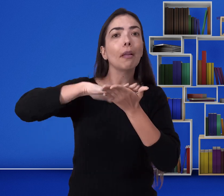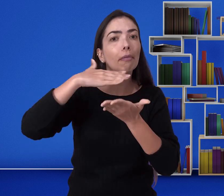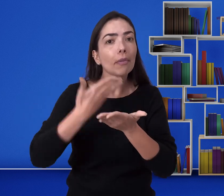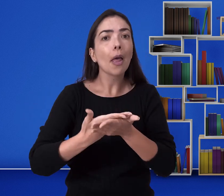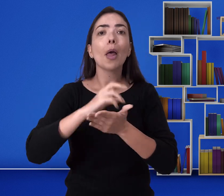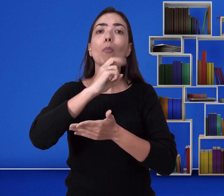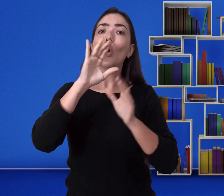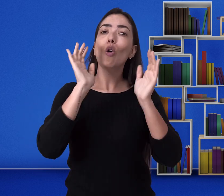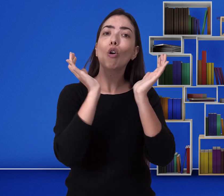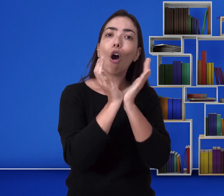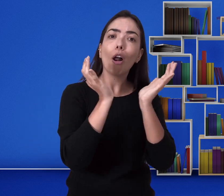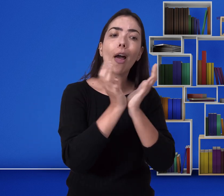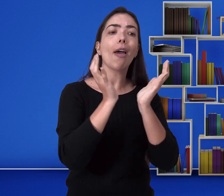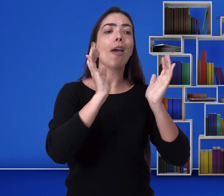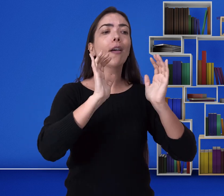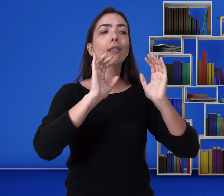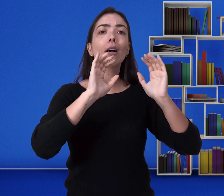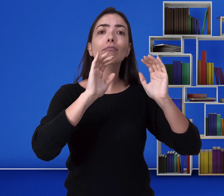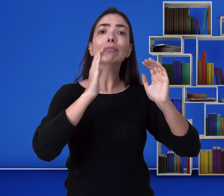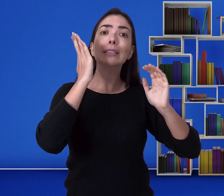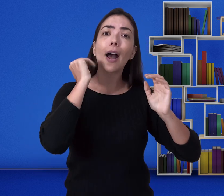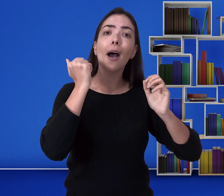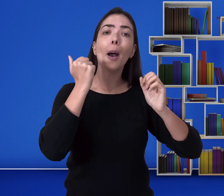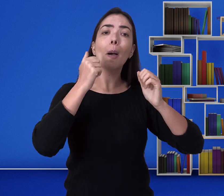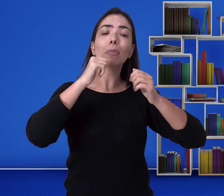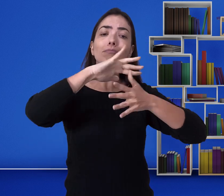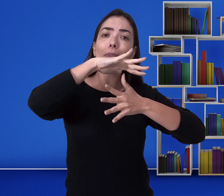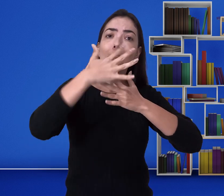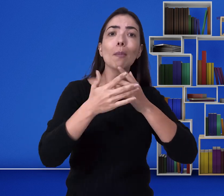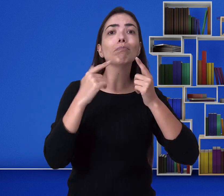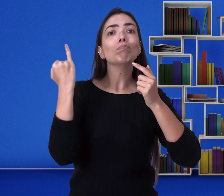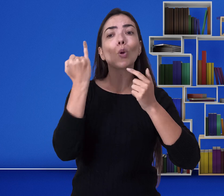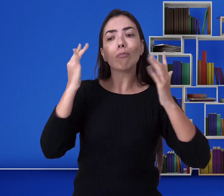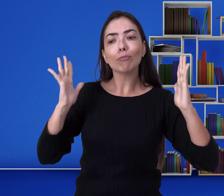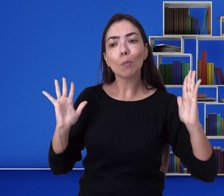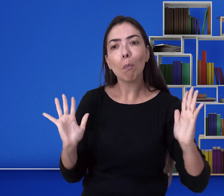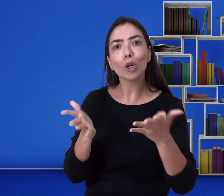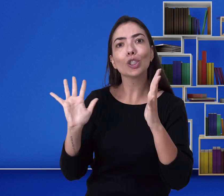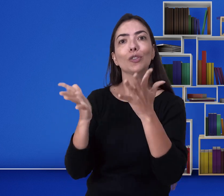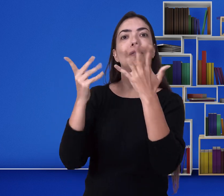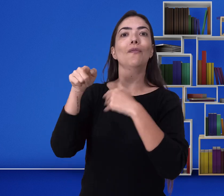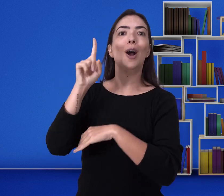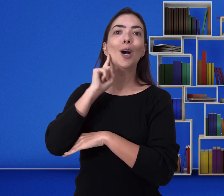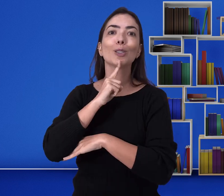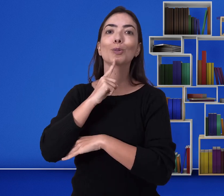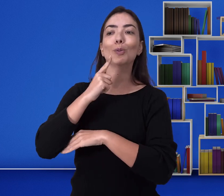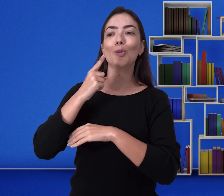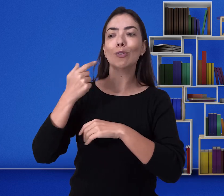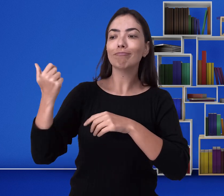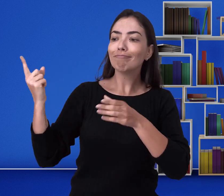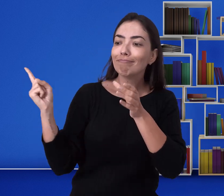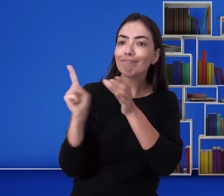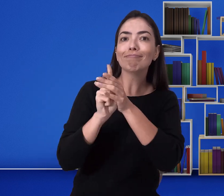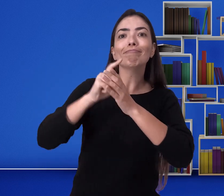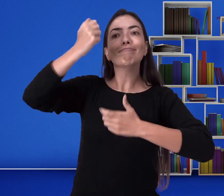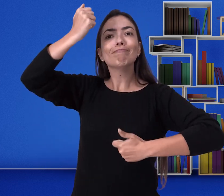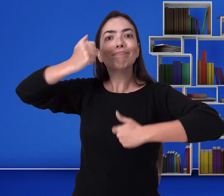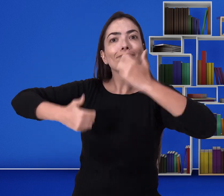contratação de intérprete, que as pessoas saibam Libras, para que a pessoa surda seja motivada e consiga compreender